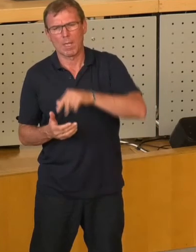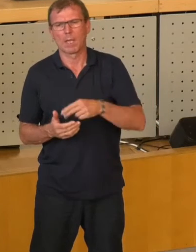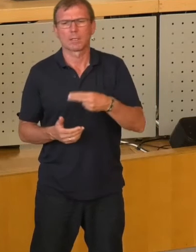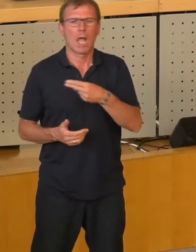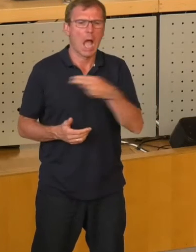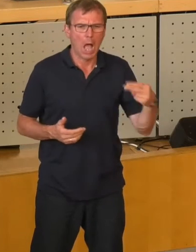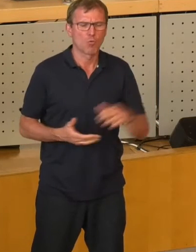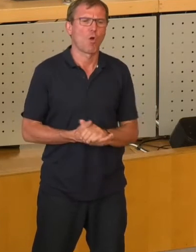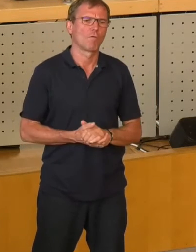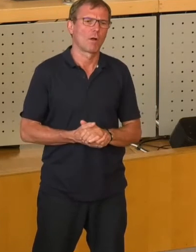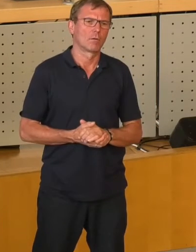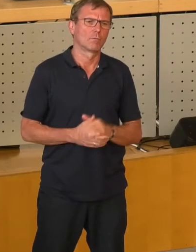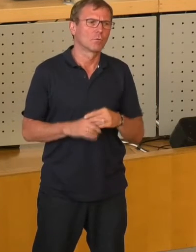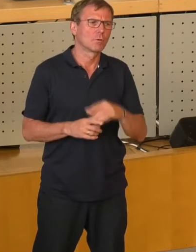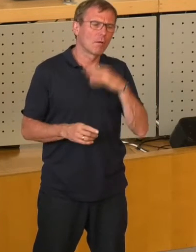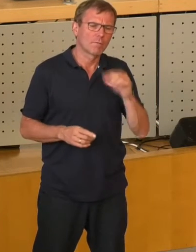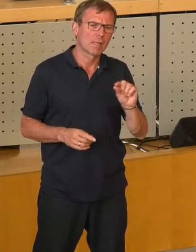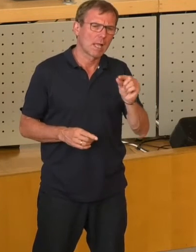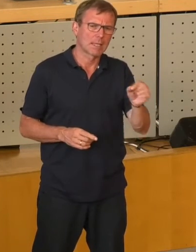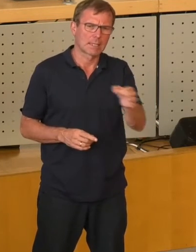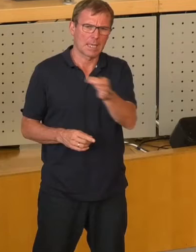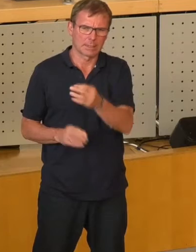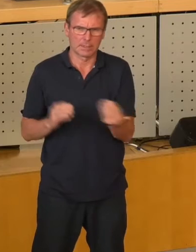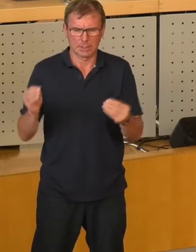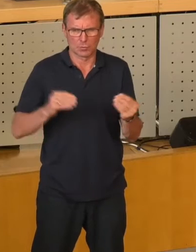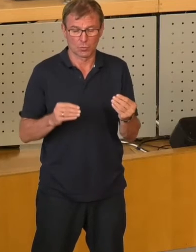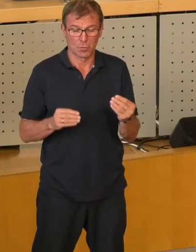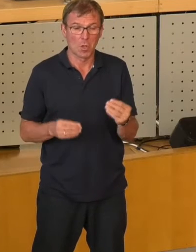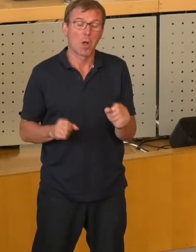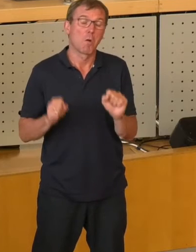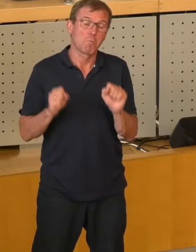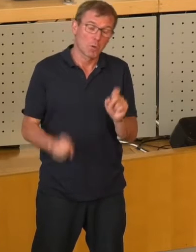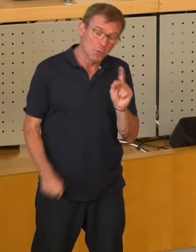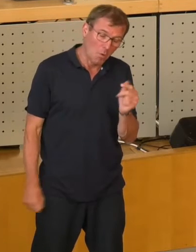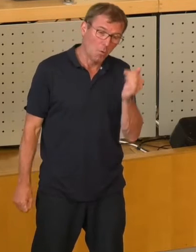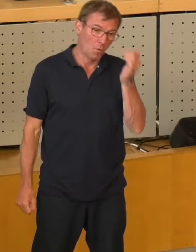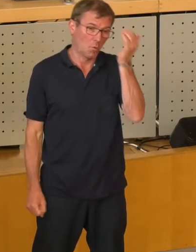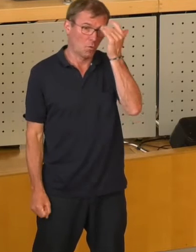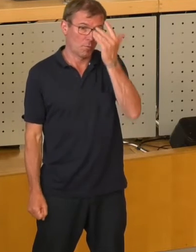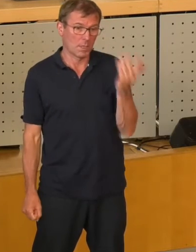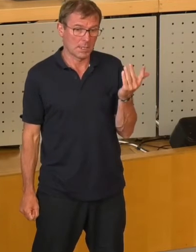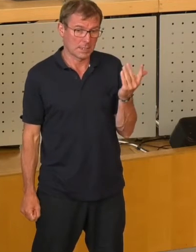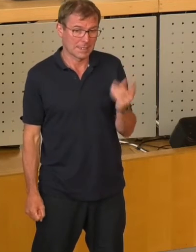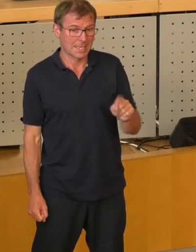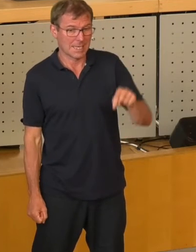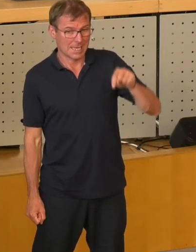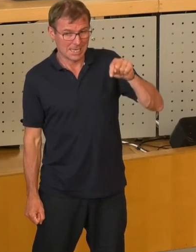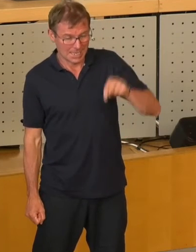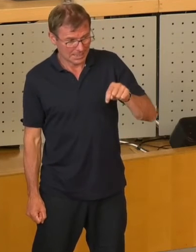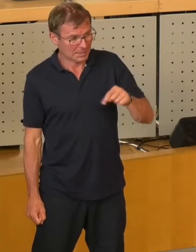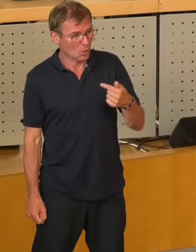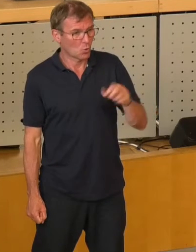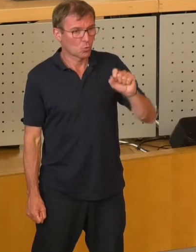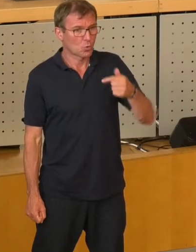Hannover und vielen Kleinen. Man hätte auch überleben können, ob man aus der jetzigen Beteiligung von